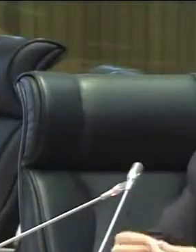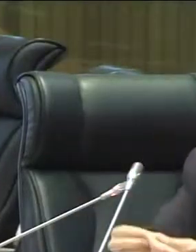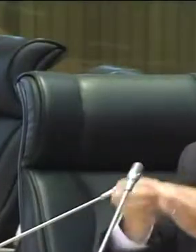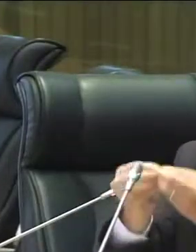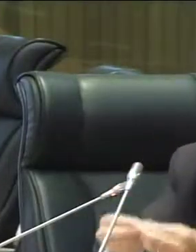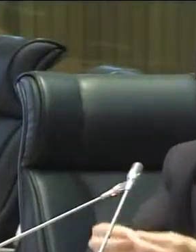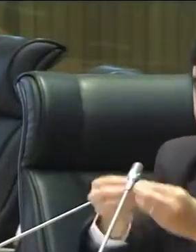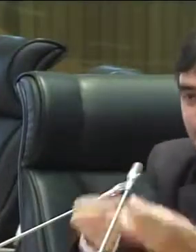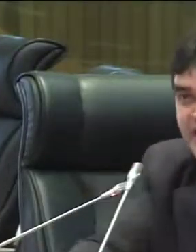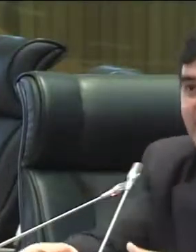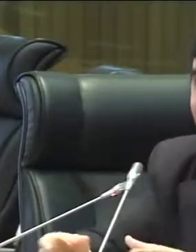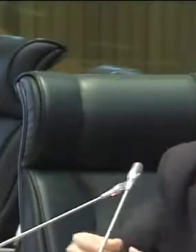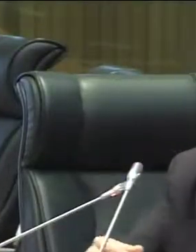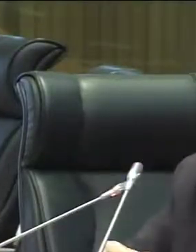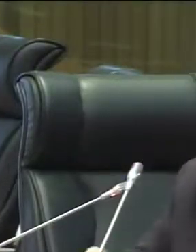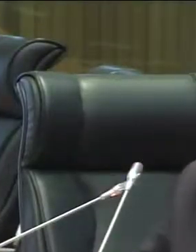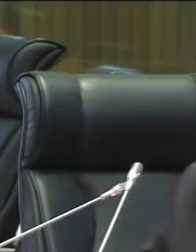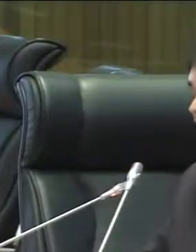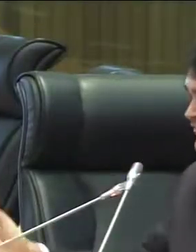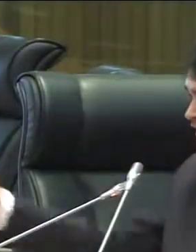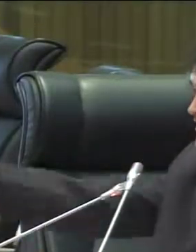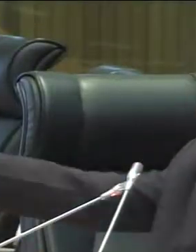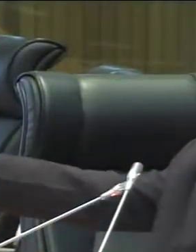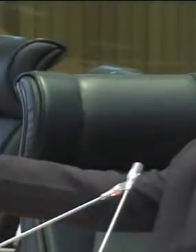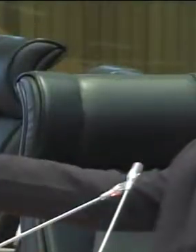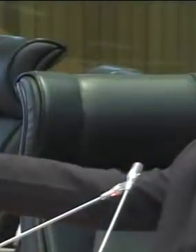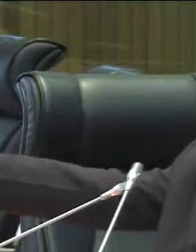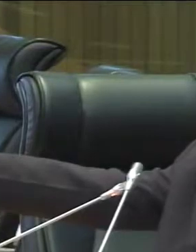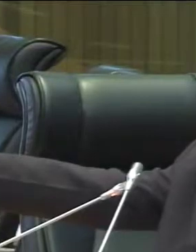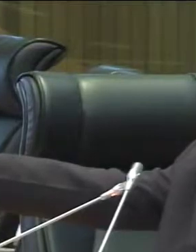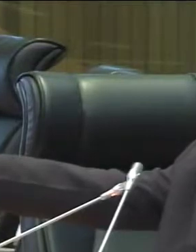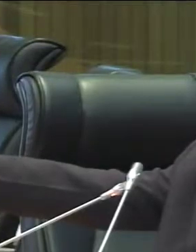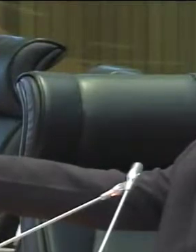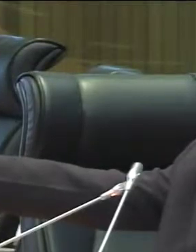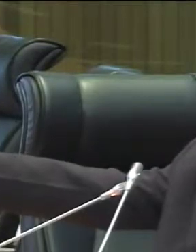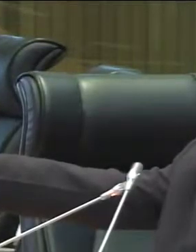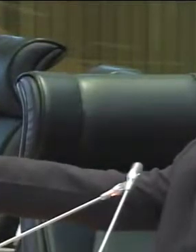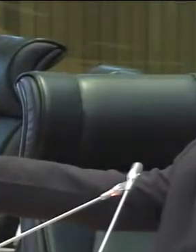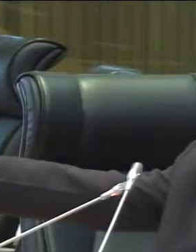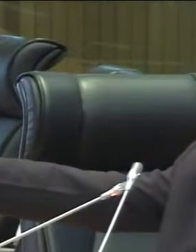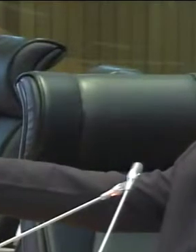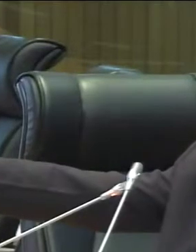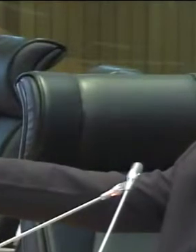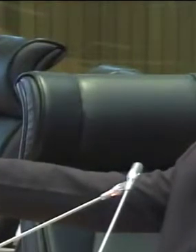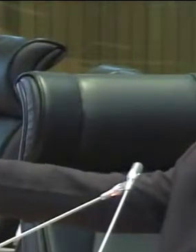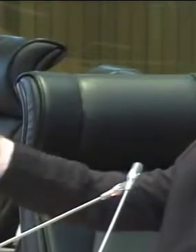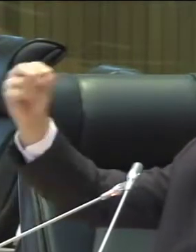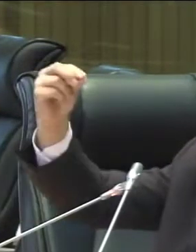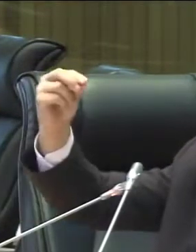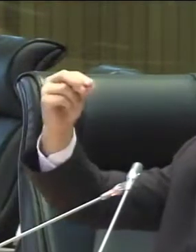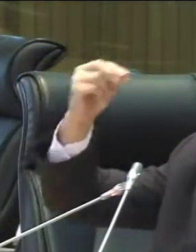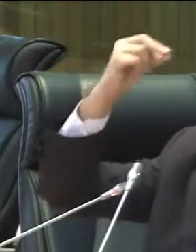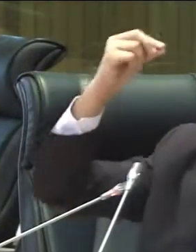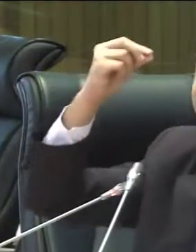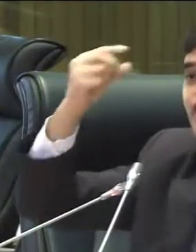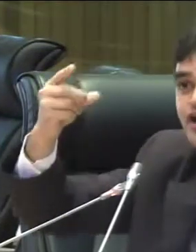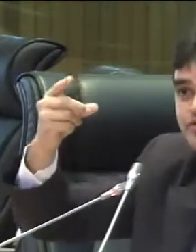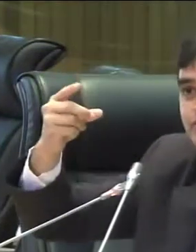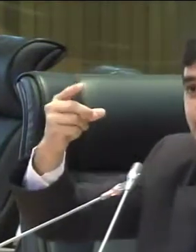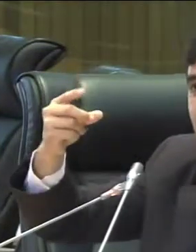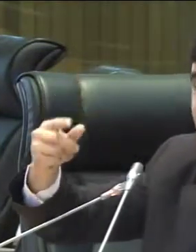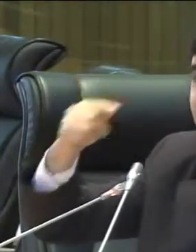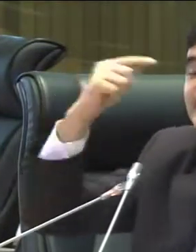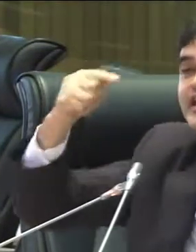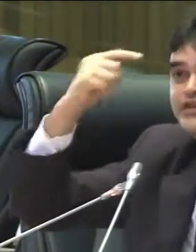pode ser feito efetivamente para alterar. Vejamos a Secretaria de Estado de Trabalho. Orçamento